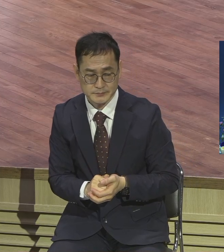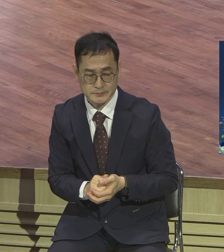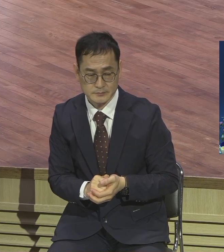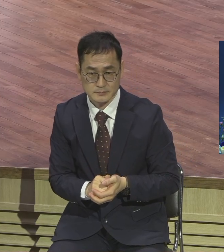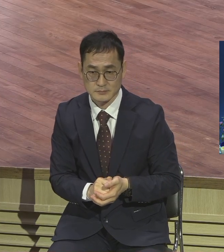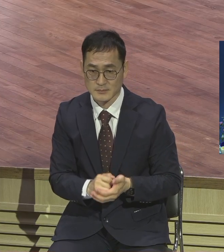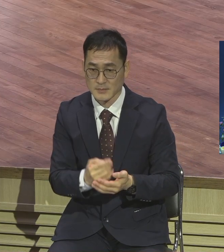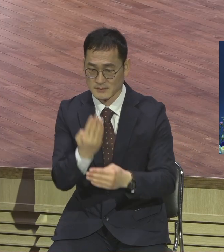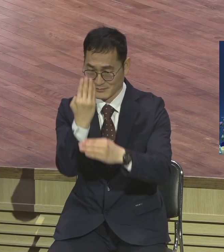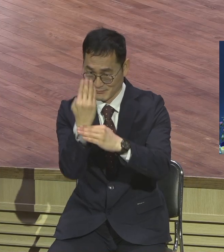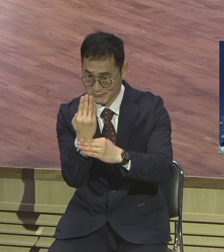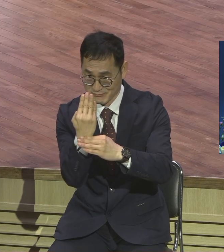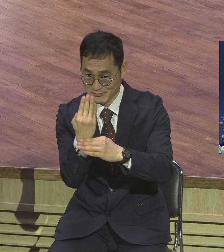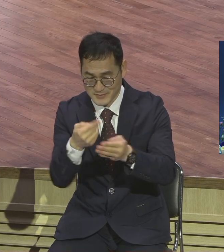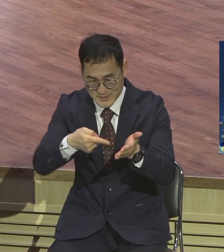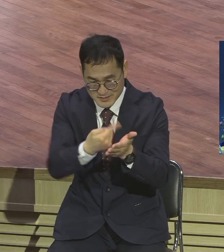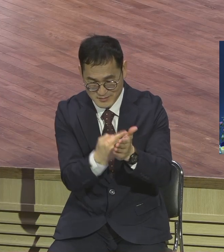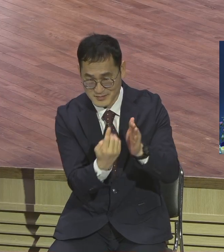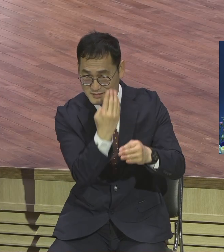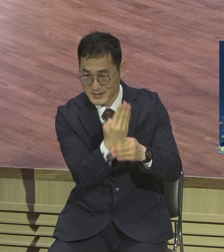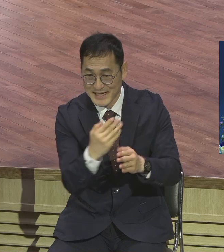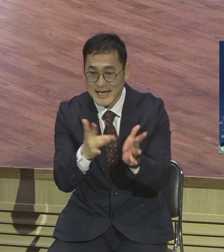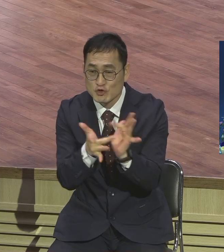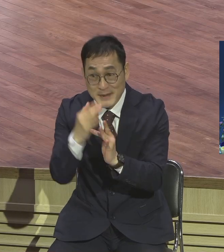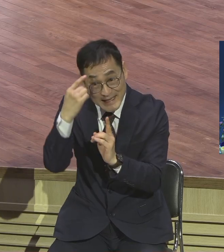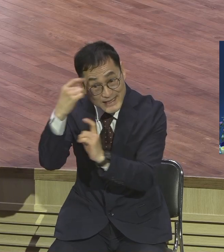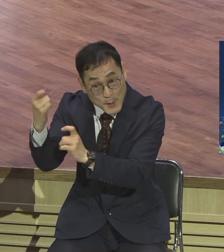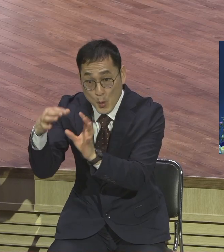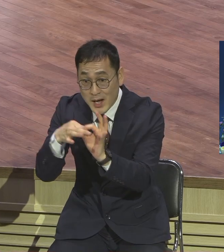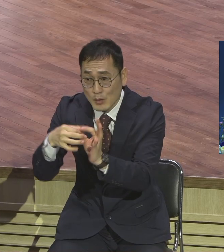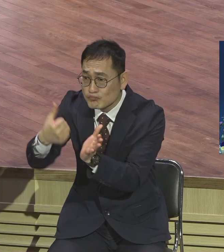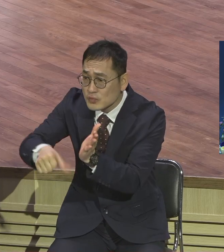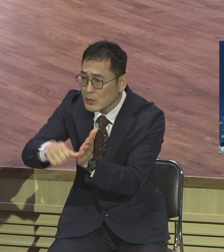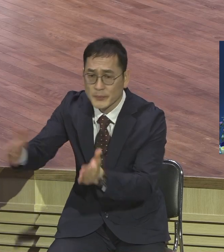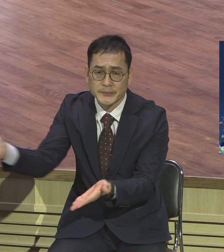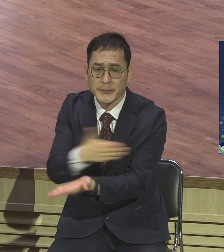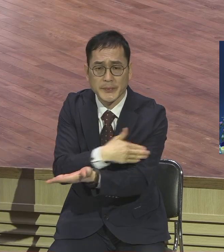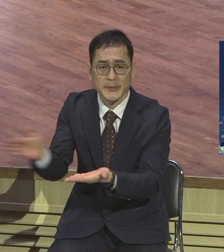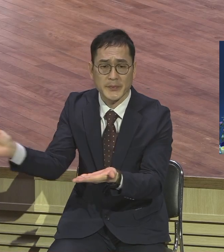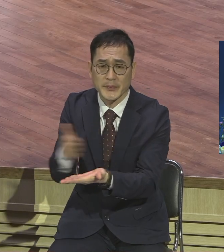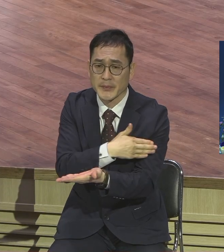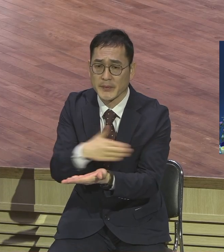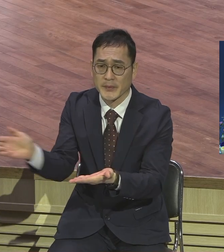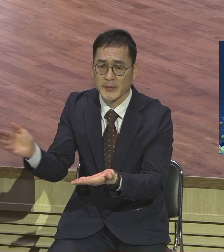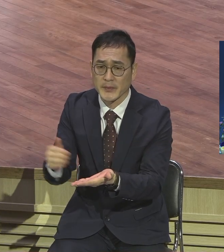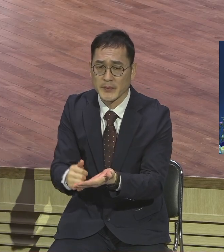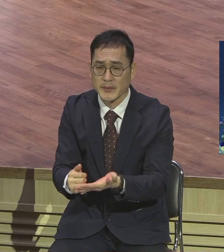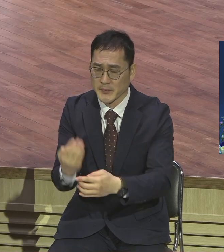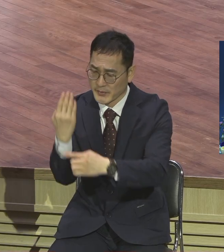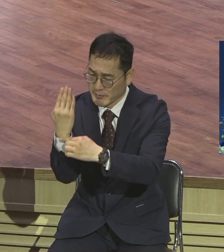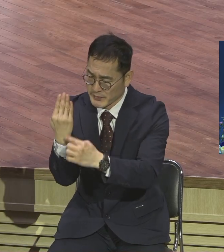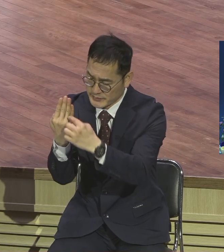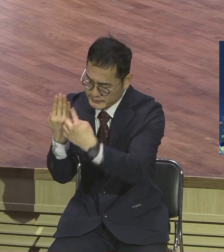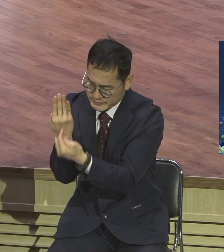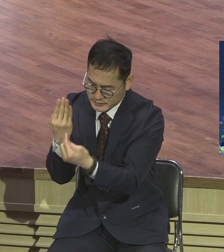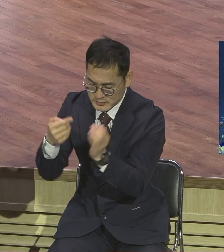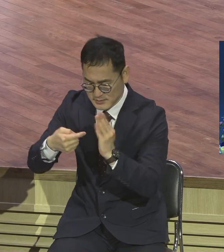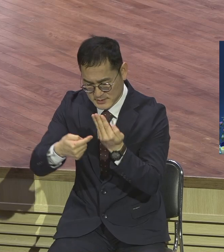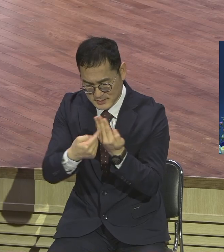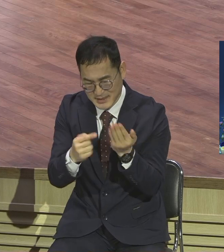예수님을 기엄하는 것이 하나도 없어요 예수님 그런 걸 세운 적이 없어요 하나도 없습니다 예수님께서